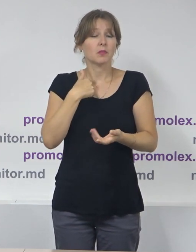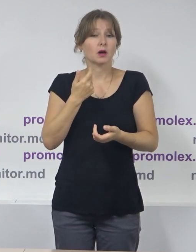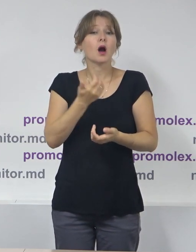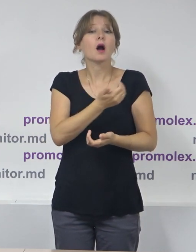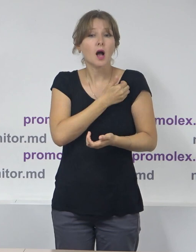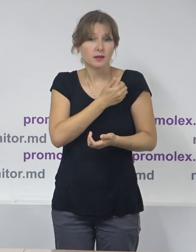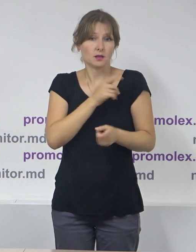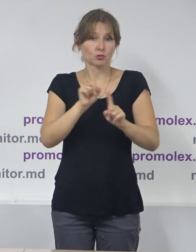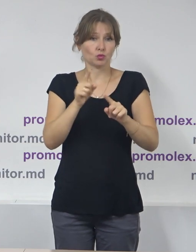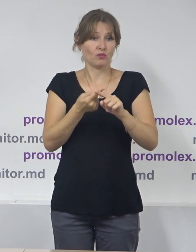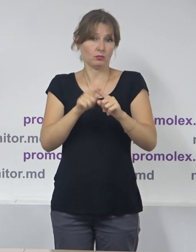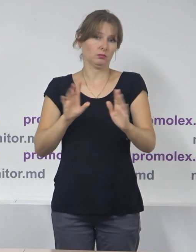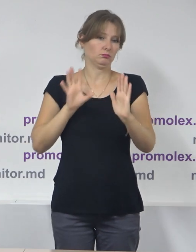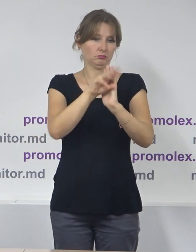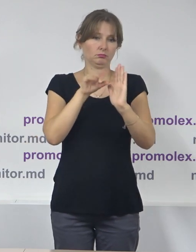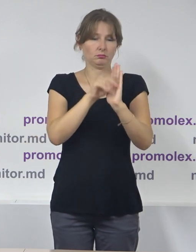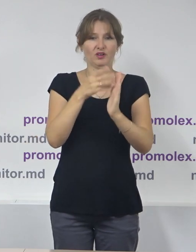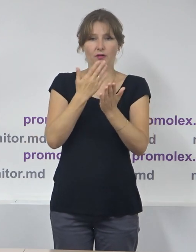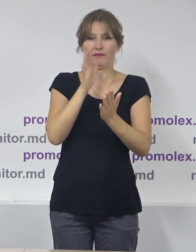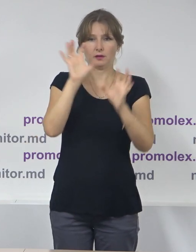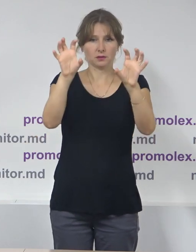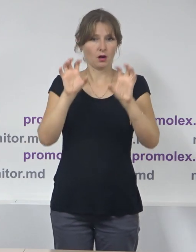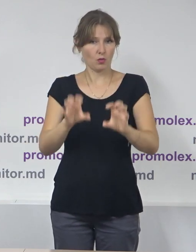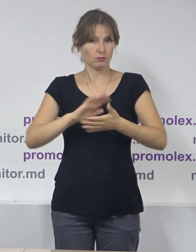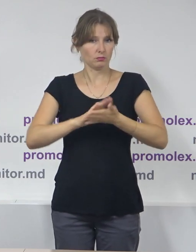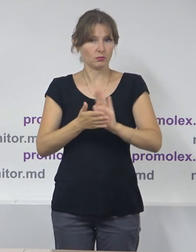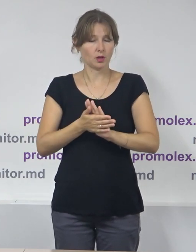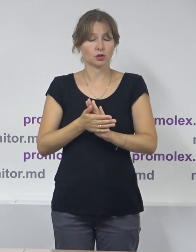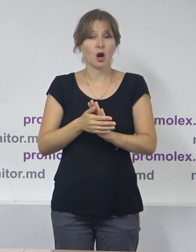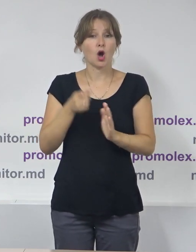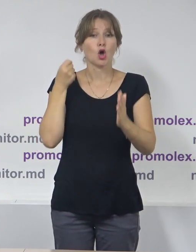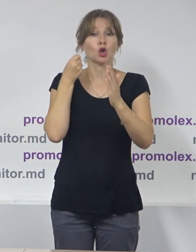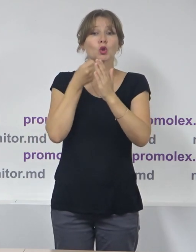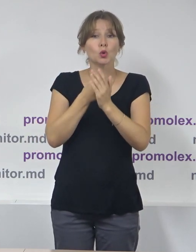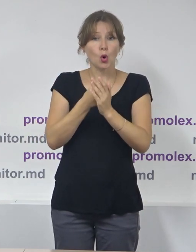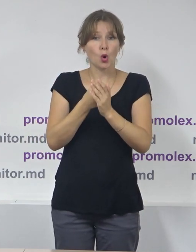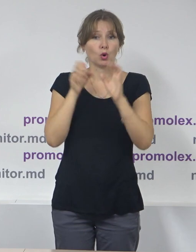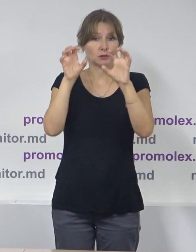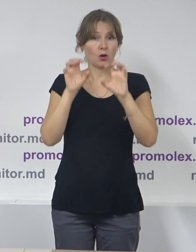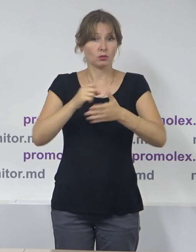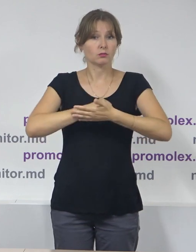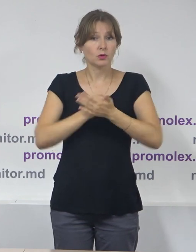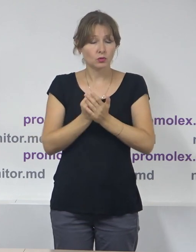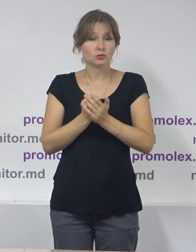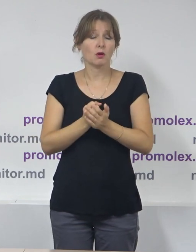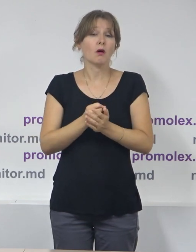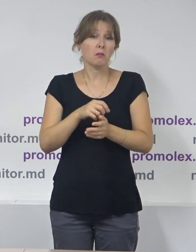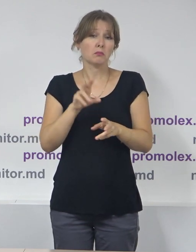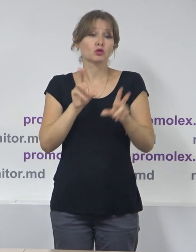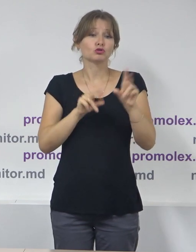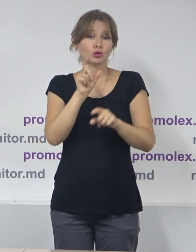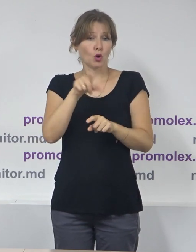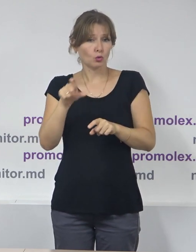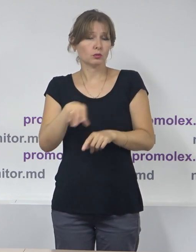acestei norme în regulament. Pentru că, într-adevăr, până la introducerea în regulament, era o practică, o bună practică,